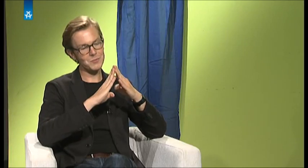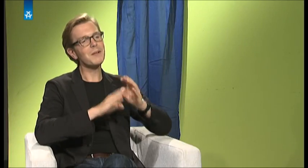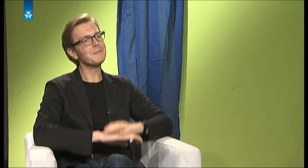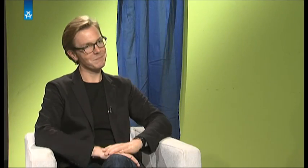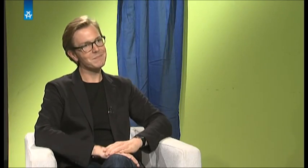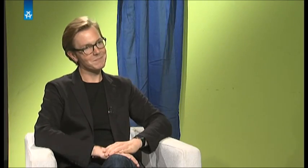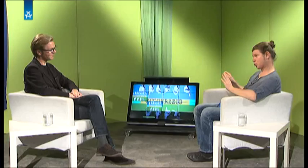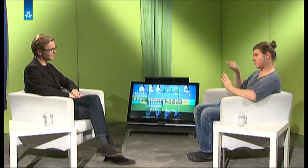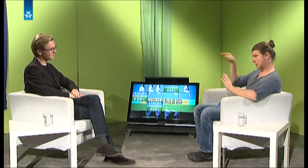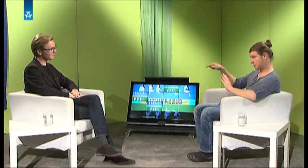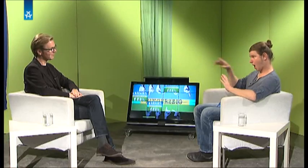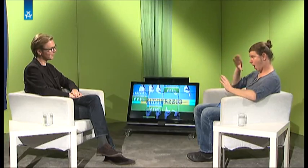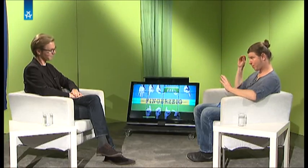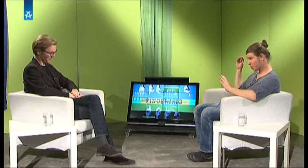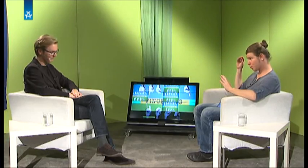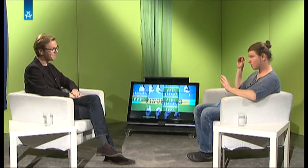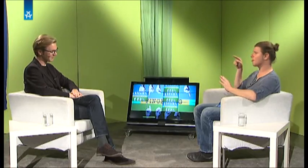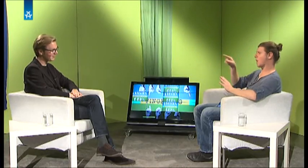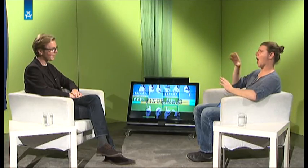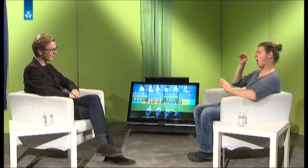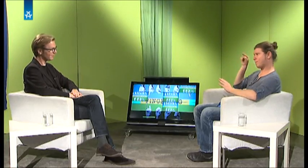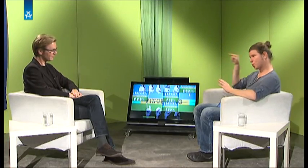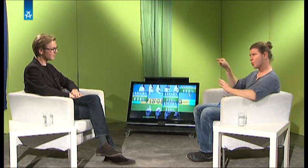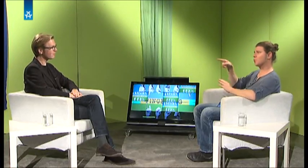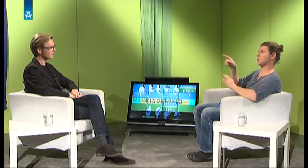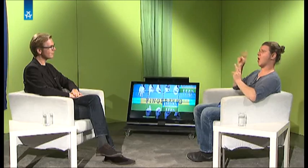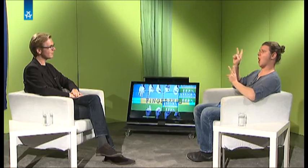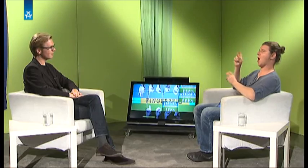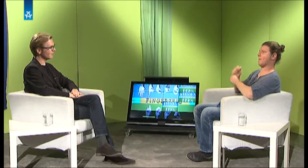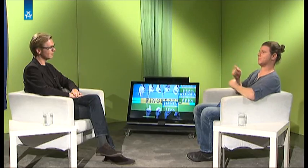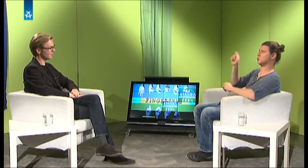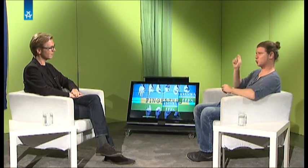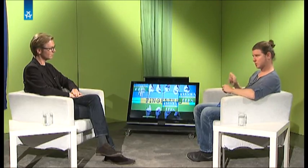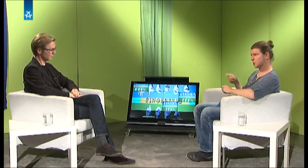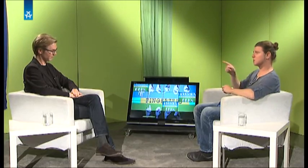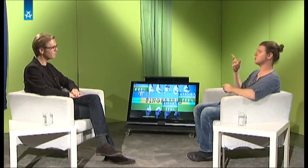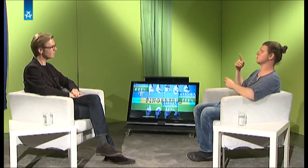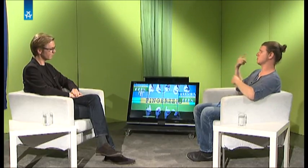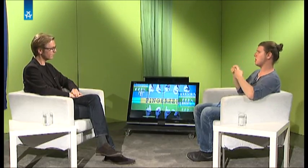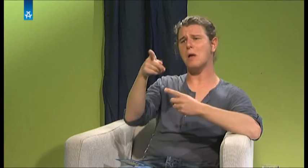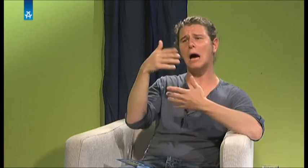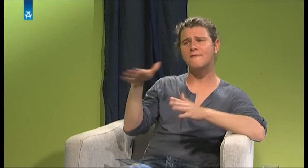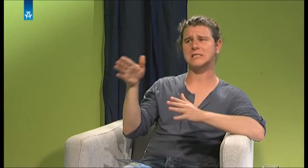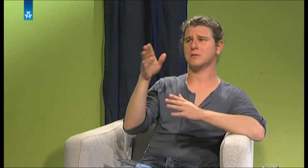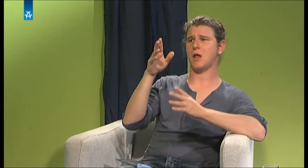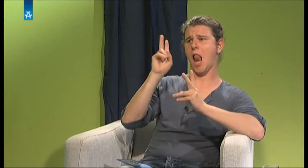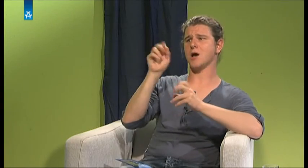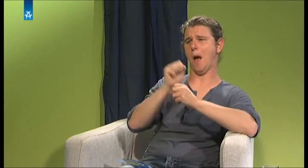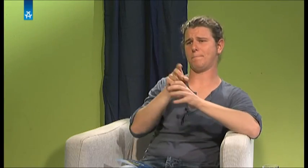Okay, danach hast du dann in Hamburg studiert, richtig, auf Lehramt, denke ich. Und du hattest dann auch gesagt, dass du der